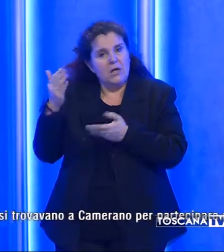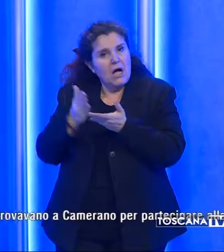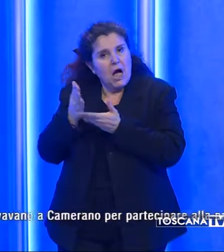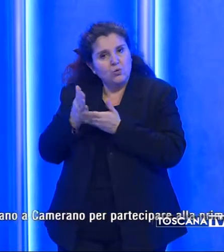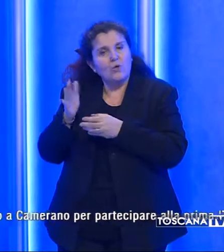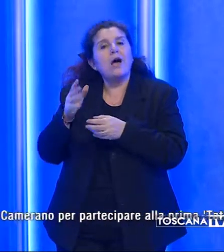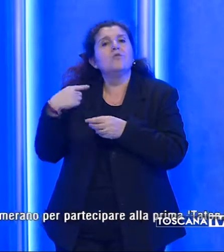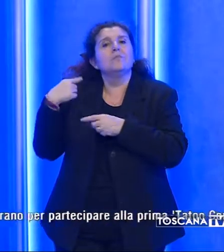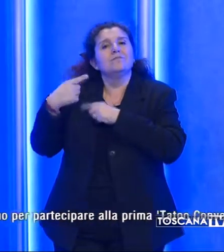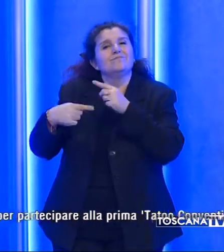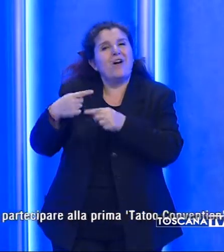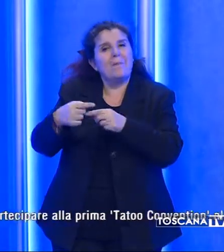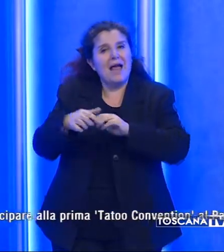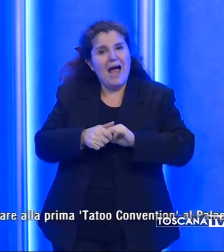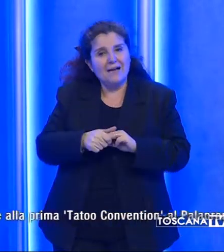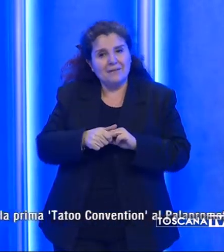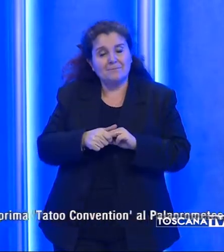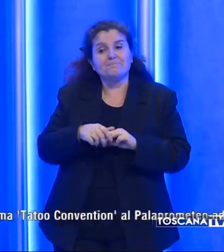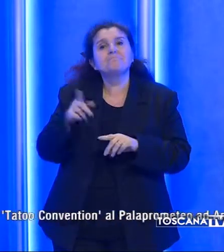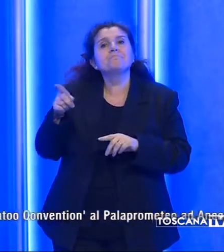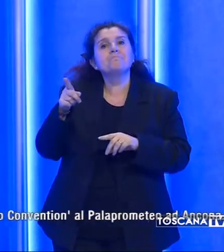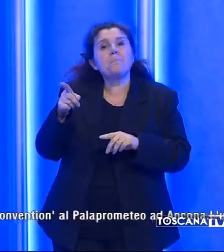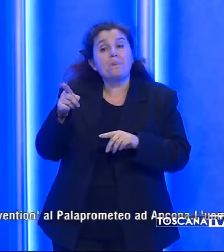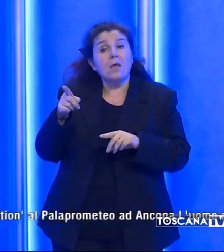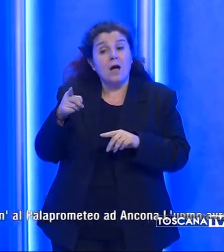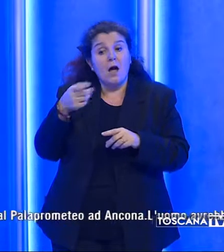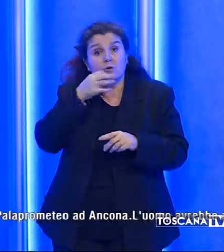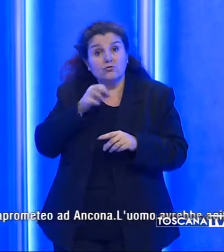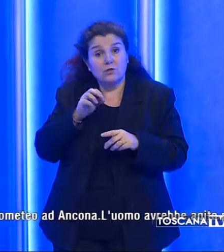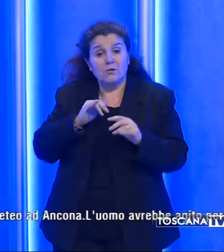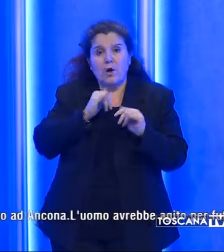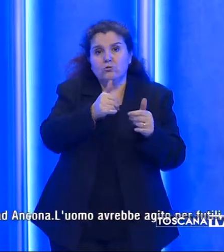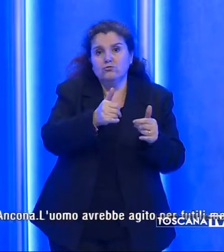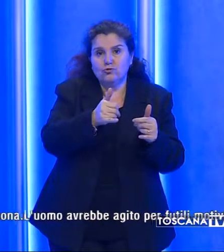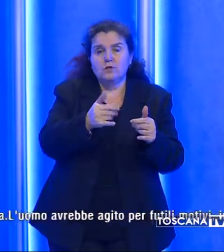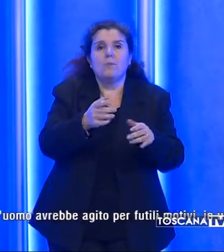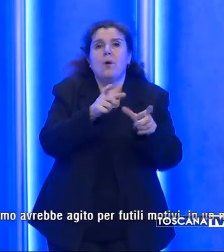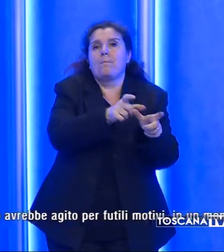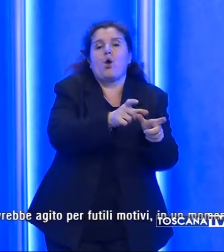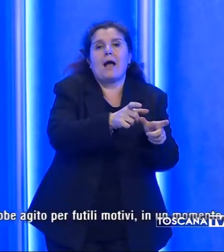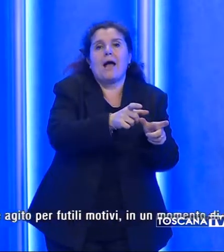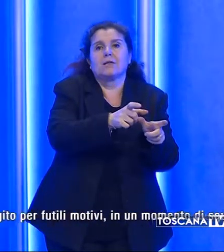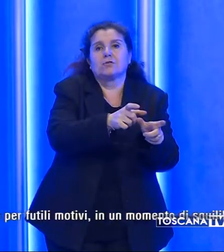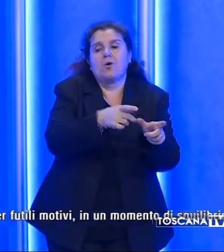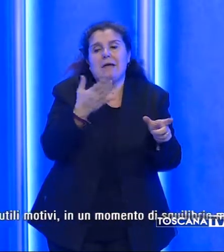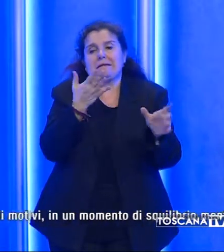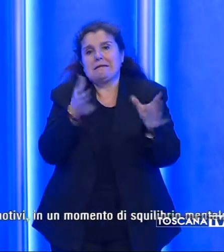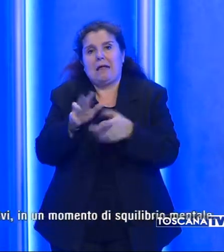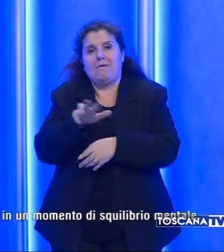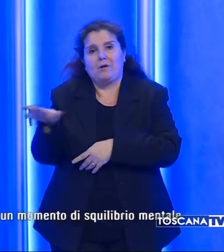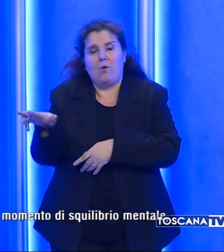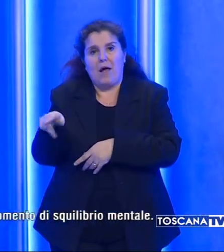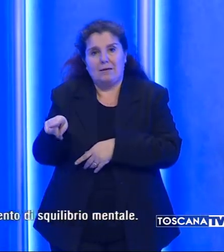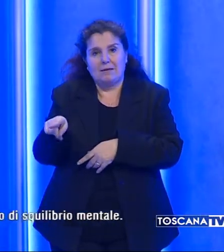parente. Sono riusciti a far uscire l'aggressore dalla stanza e poi lo hanno immobilizzato. I tre